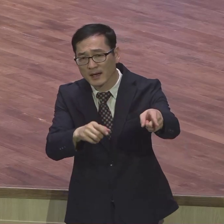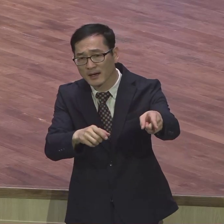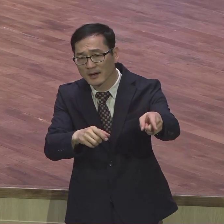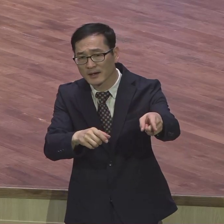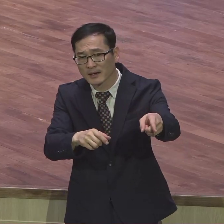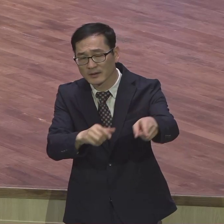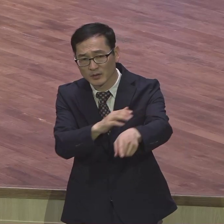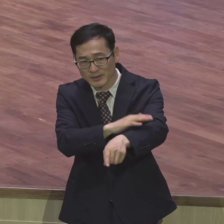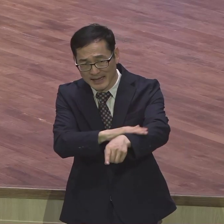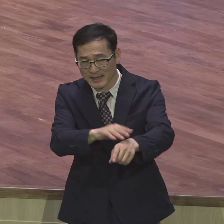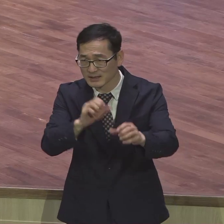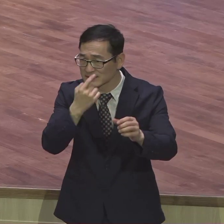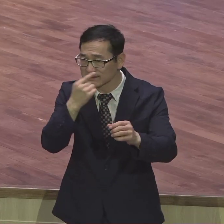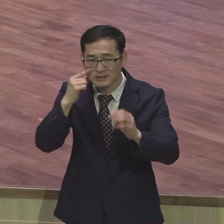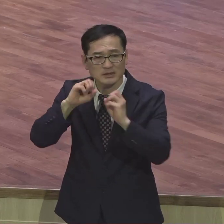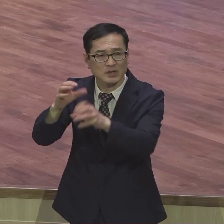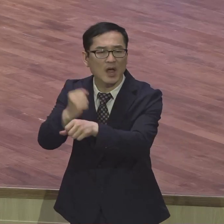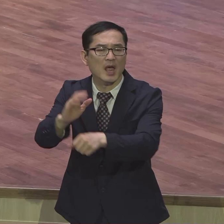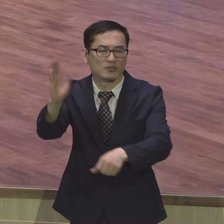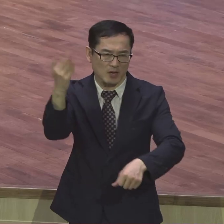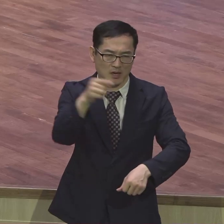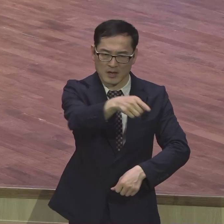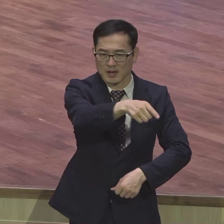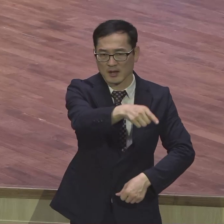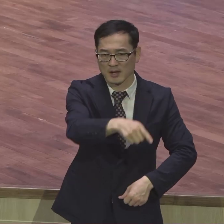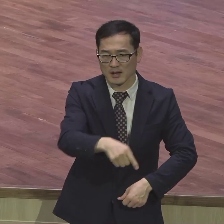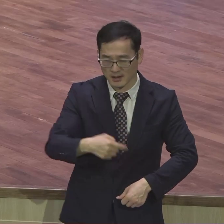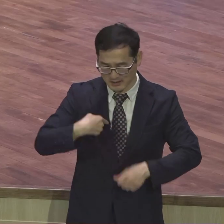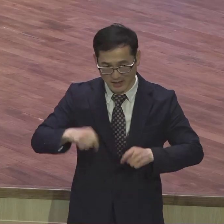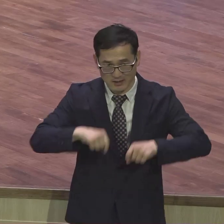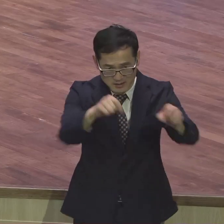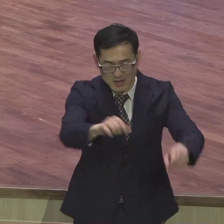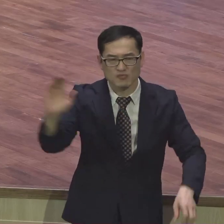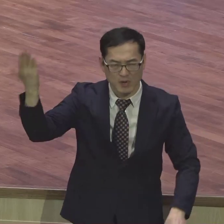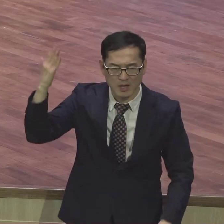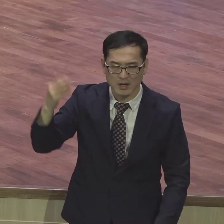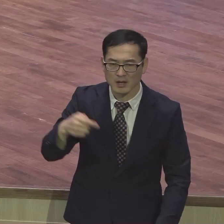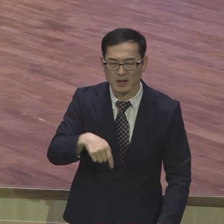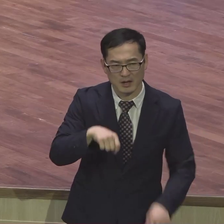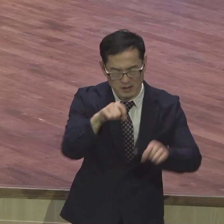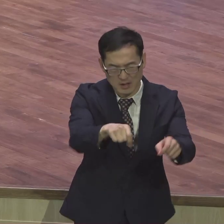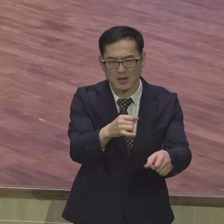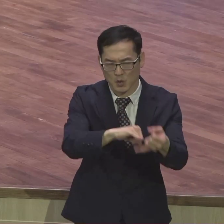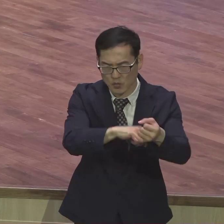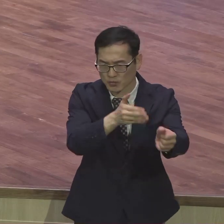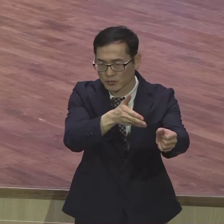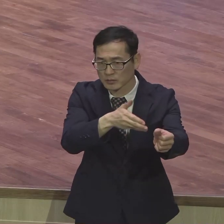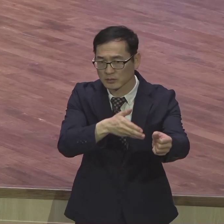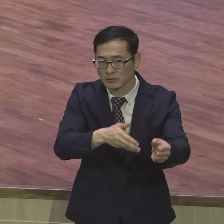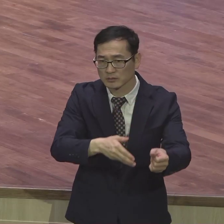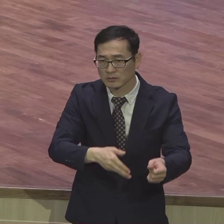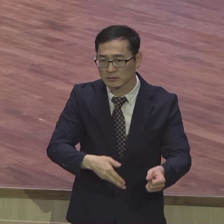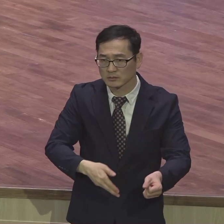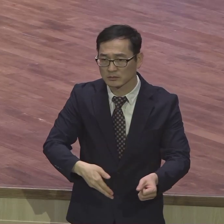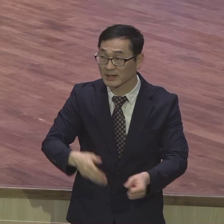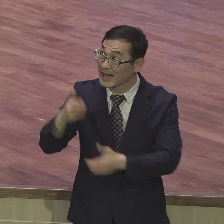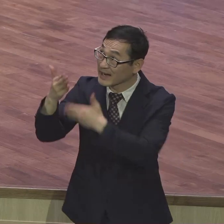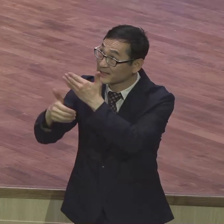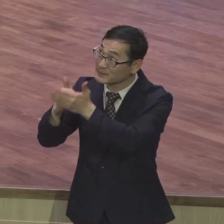하리라 가이사 앞에 서야 하리라 이런 교획들 뿐만 아니라 하나님께서 문을 열어주시면 서바냐까지